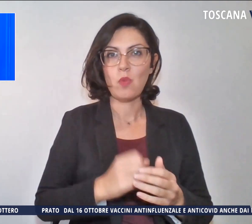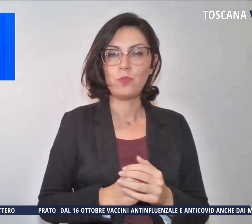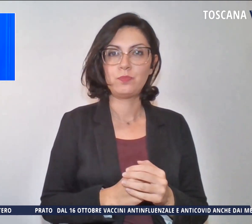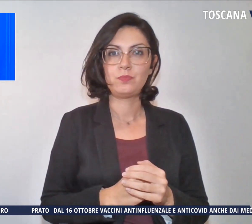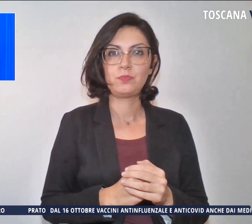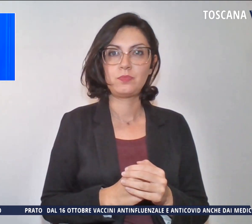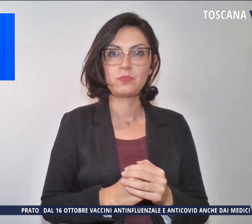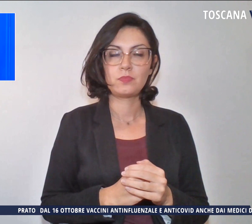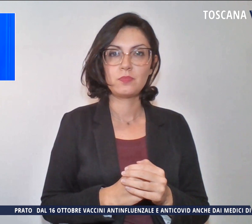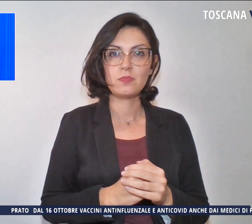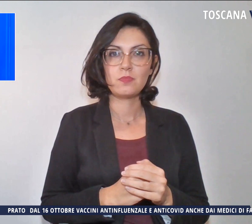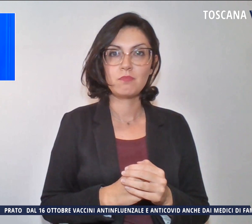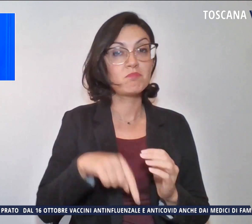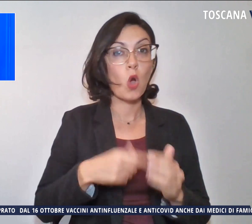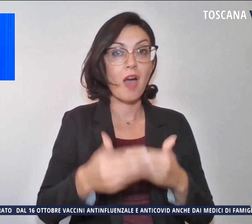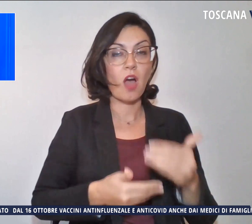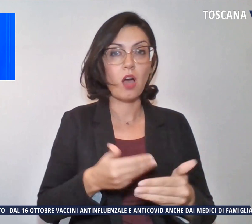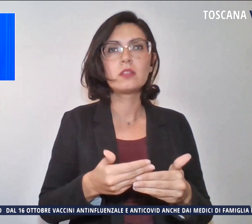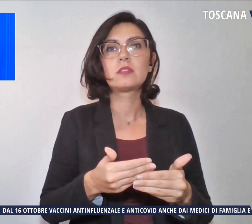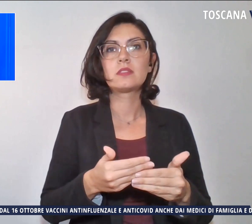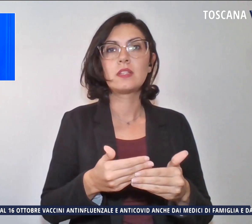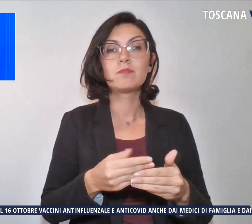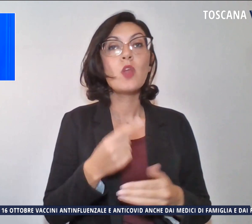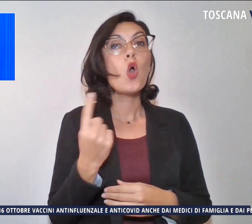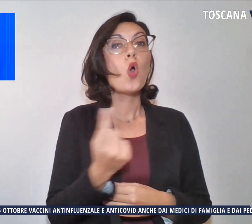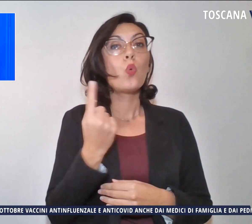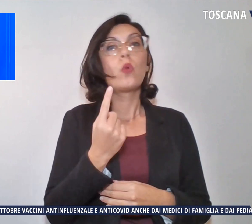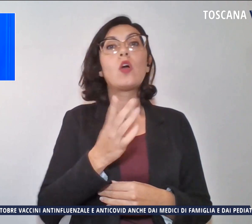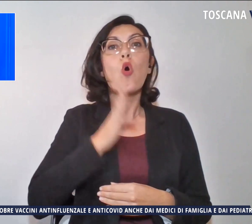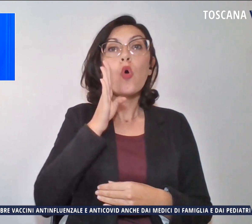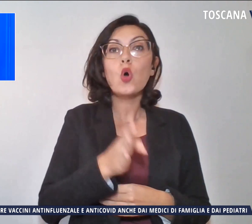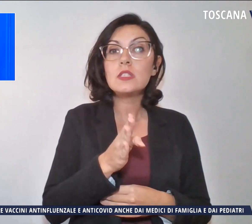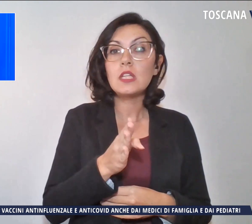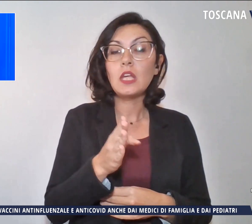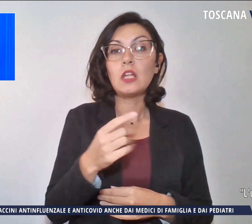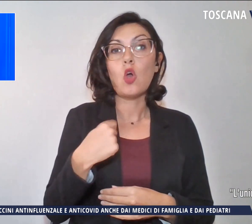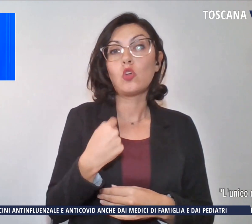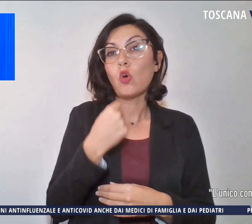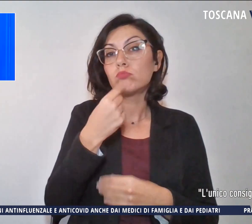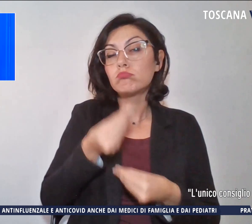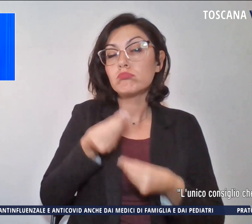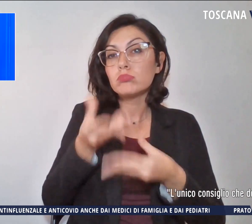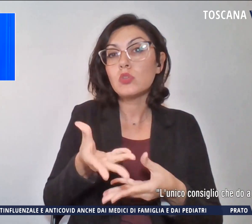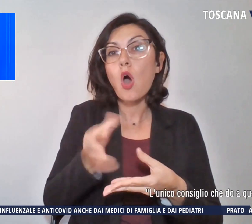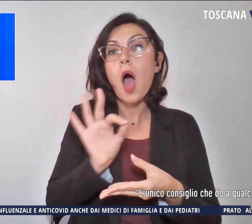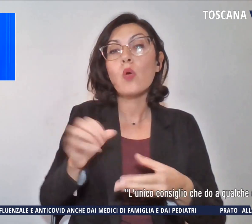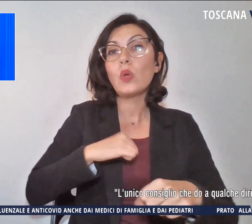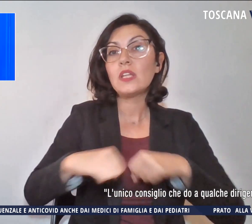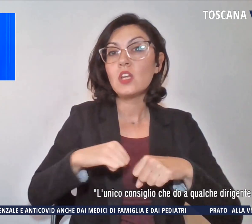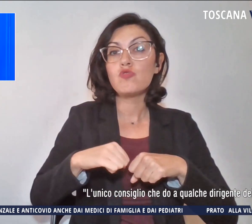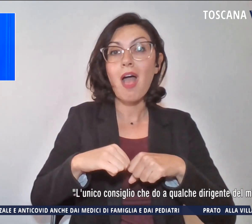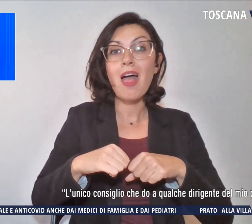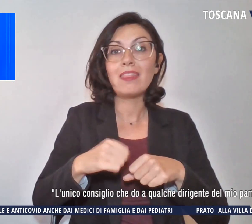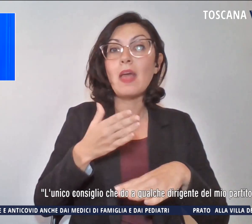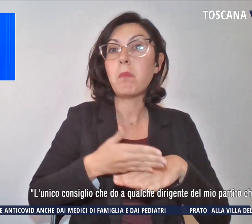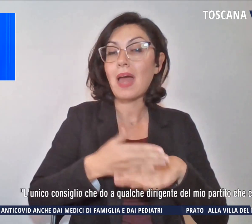Andiamo avanti. L'unico consiglio che do a qualche dirigente del mio partito che continua a raccontare